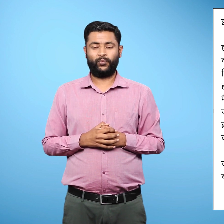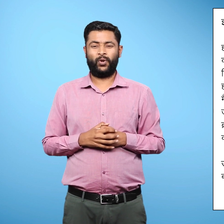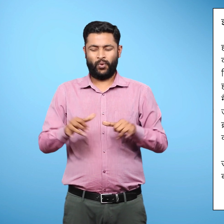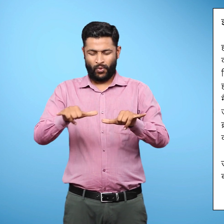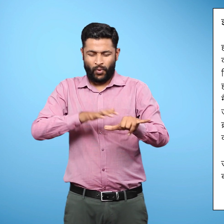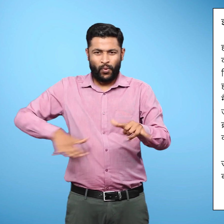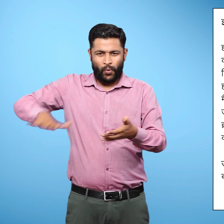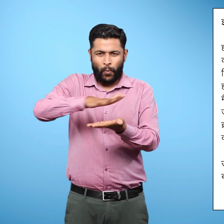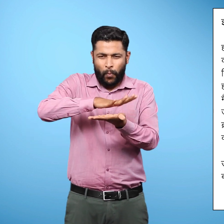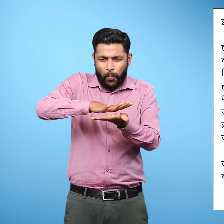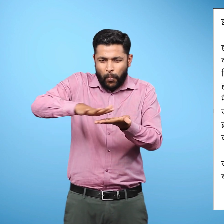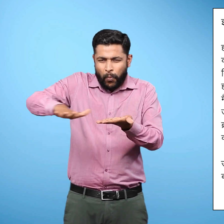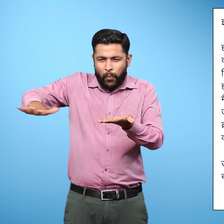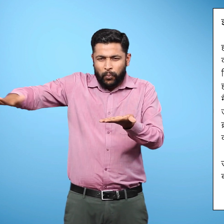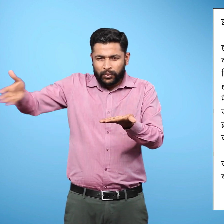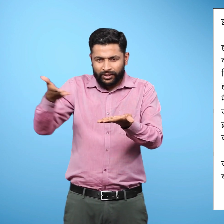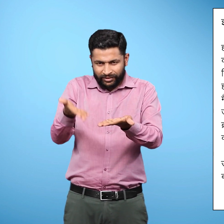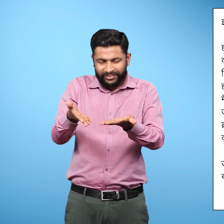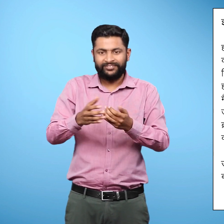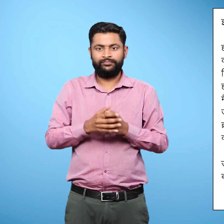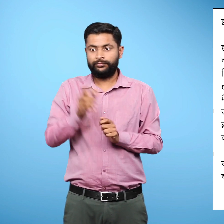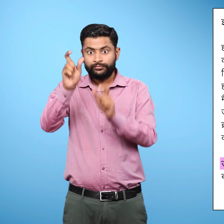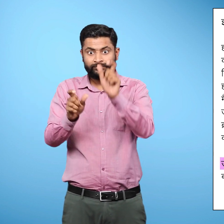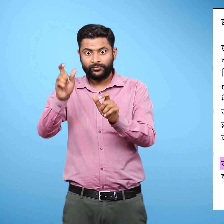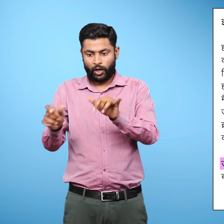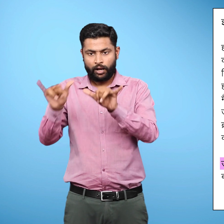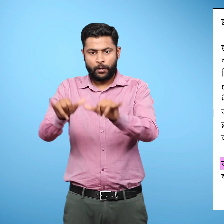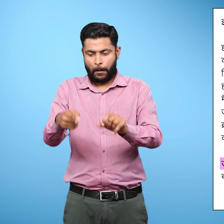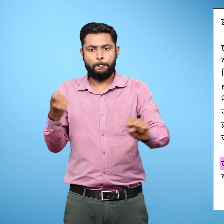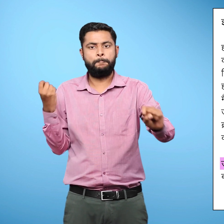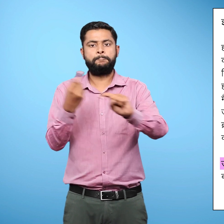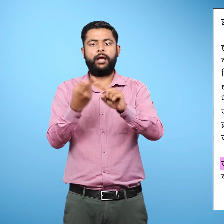मैदान, मनुष्यों के रहने के लिए सबसे उपियोगी क्षेत्र होते हैं.